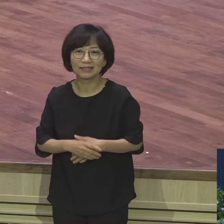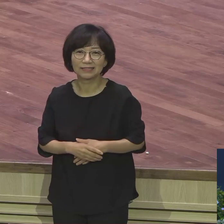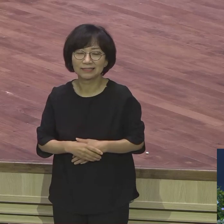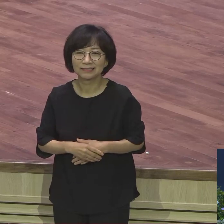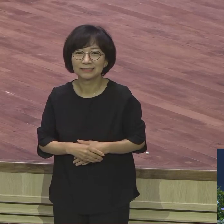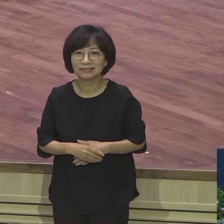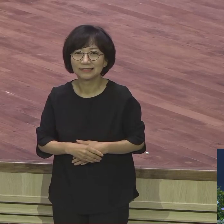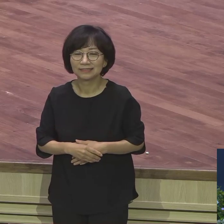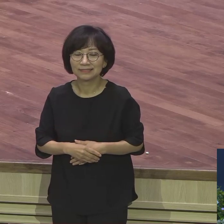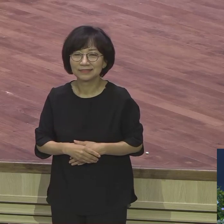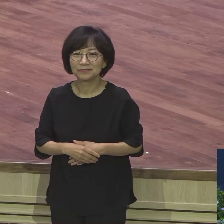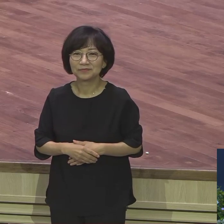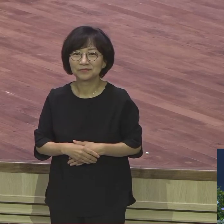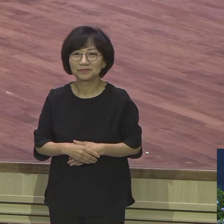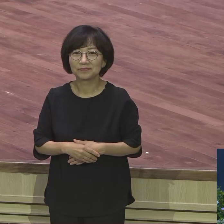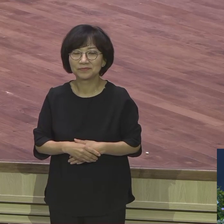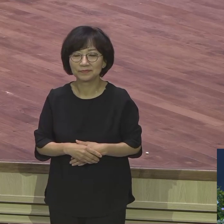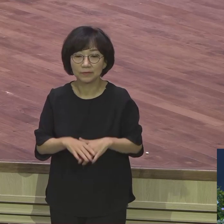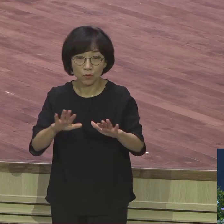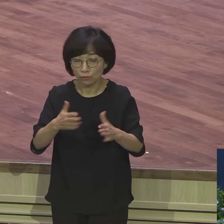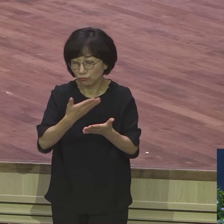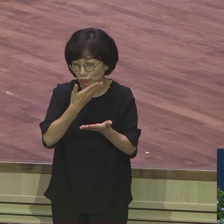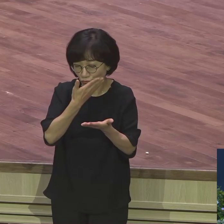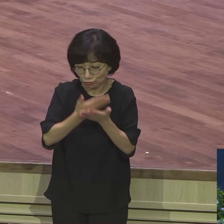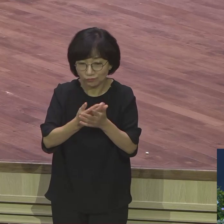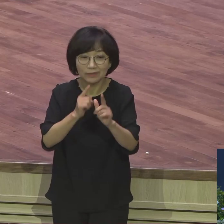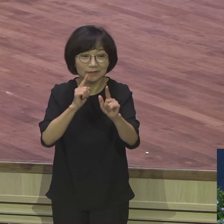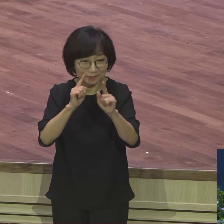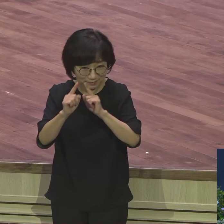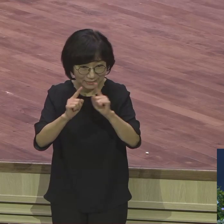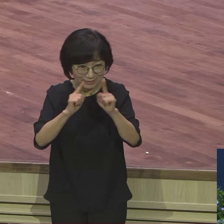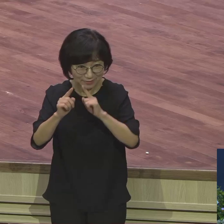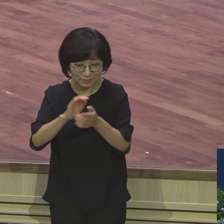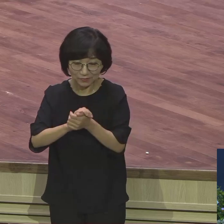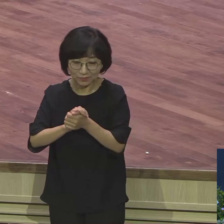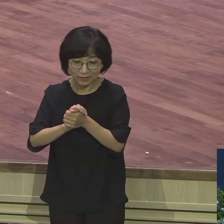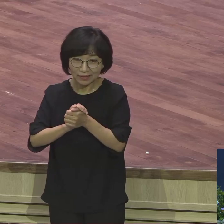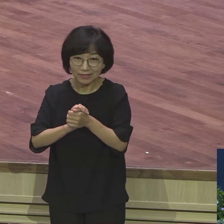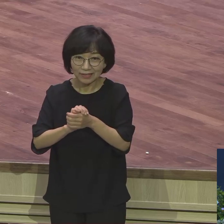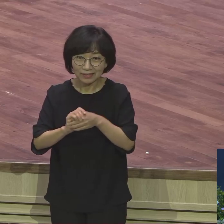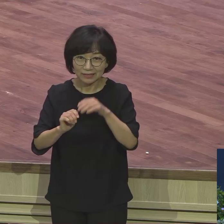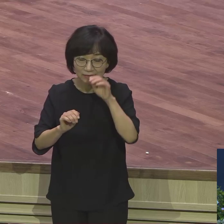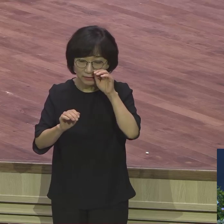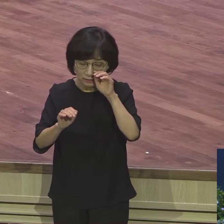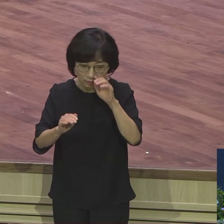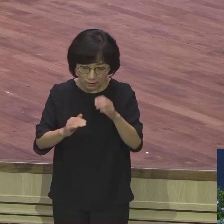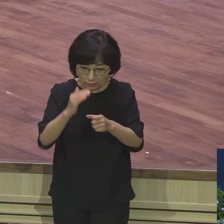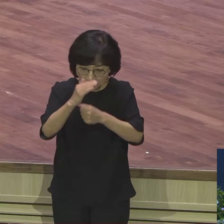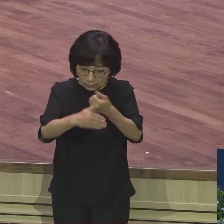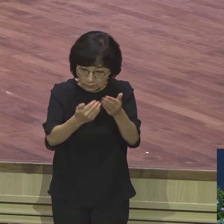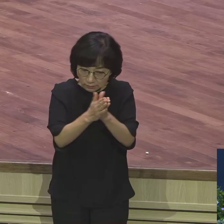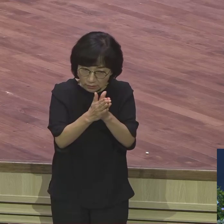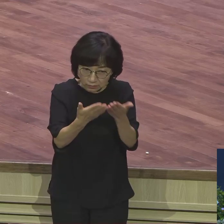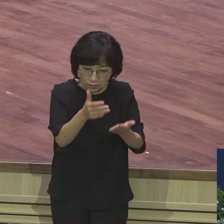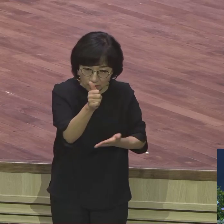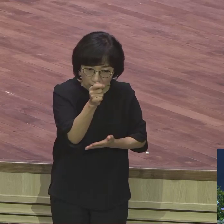이게 핵심입니다. 성경적 형통은 환경의